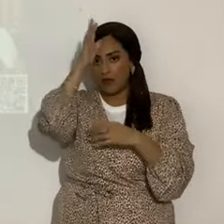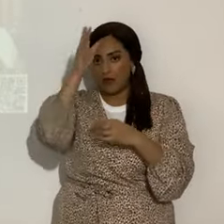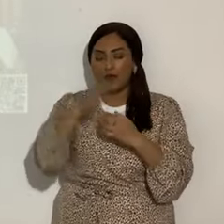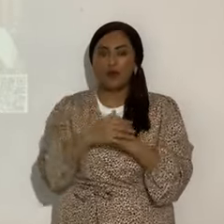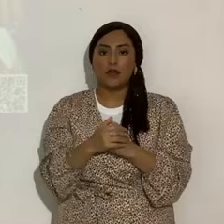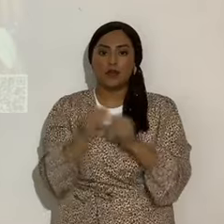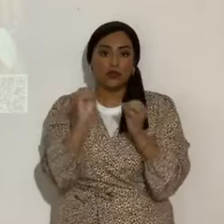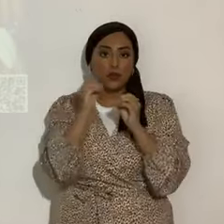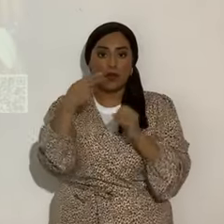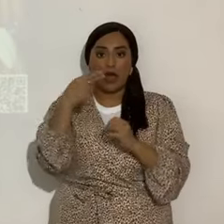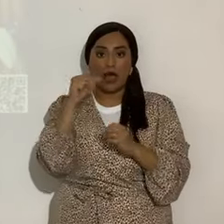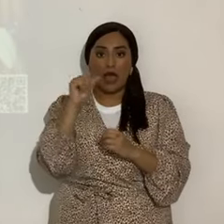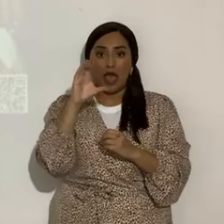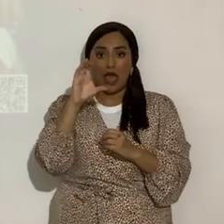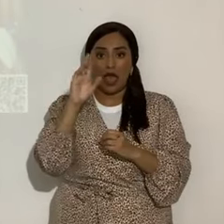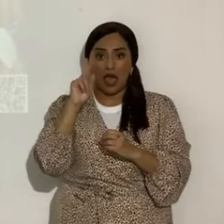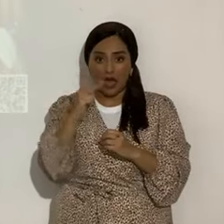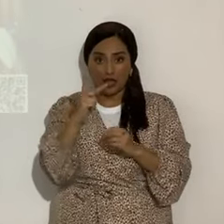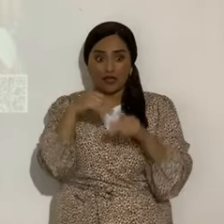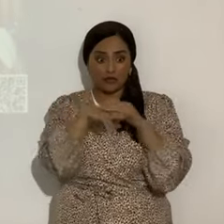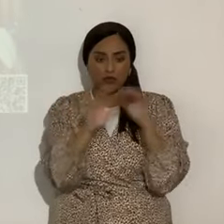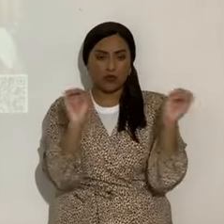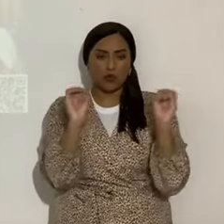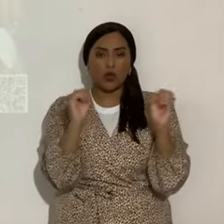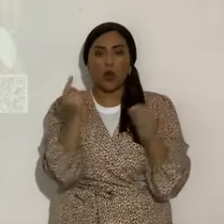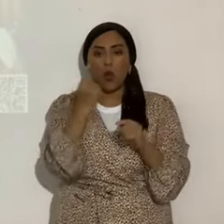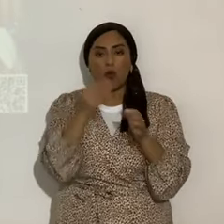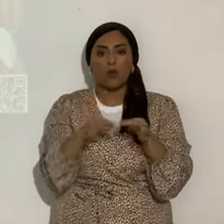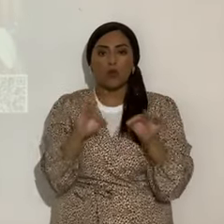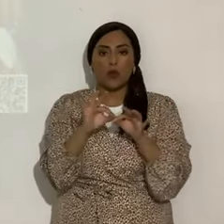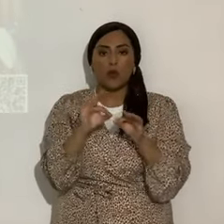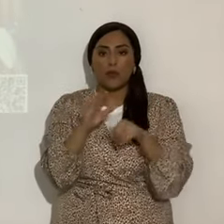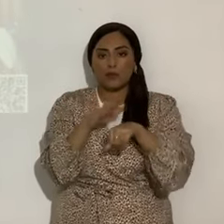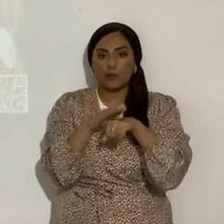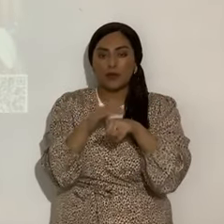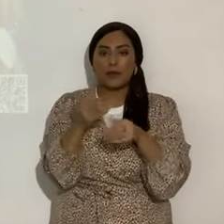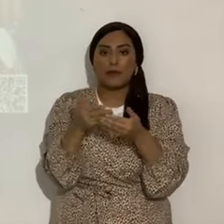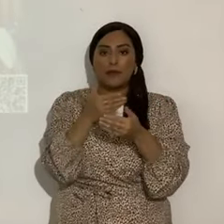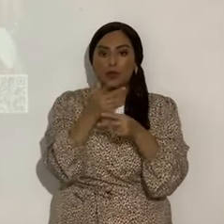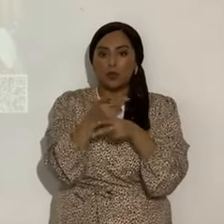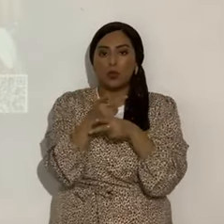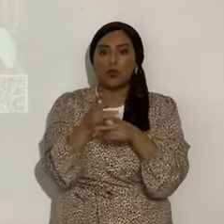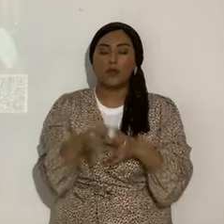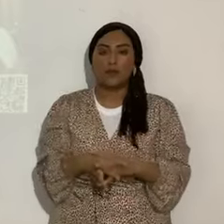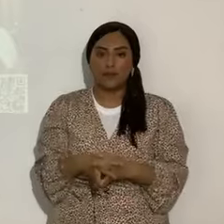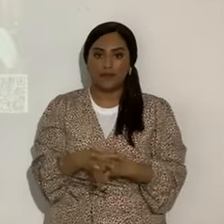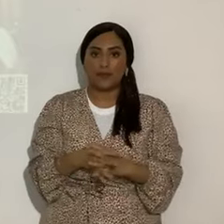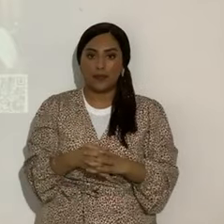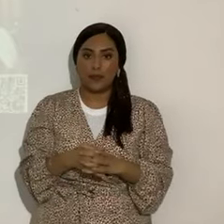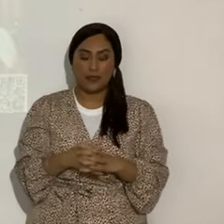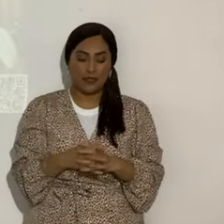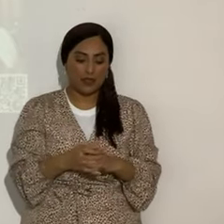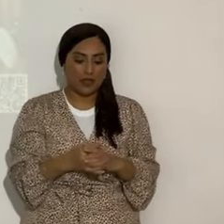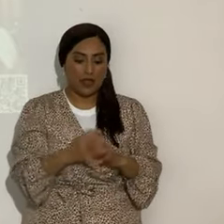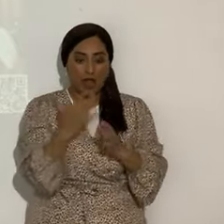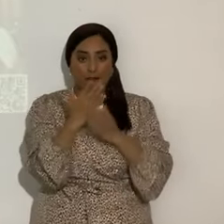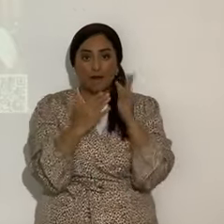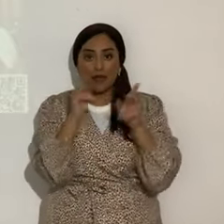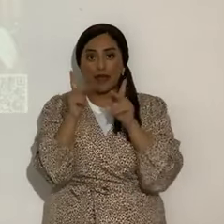hackeo ni nada. Simplemente fue eso, que ya había mucha gente infiltrada que no tenía nada que ver con la